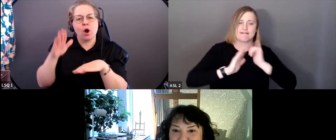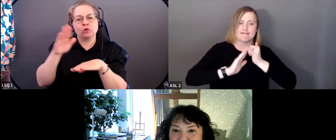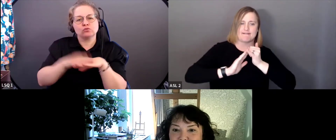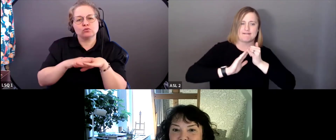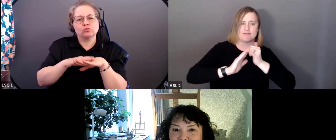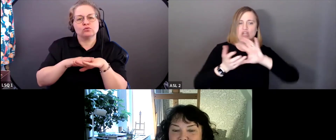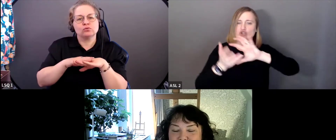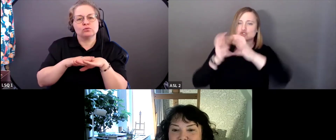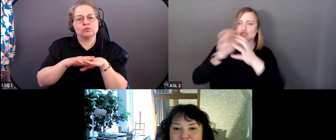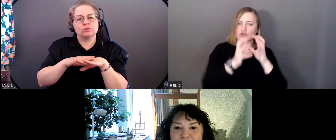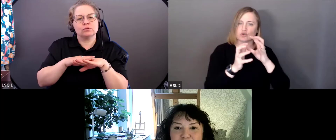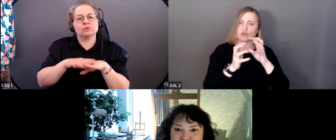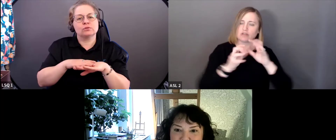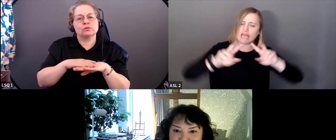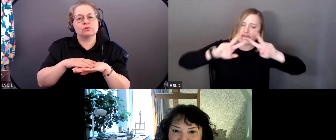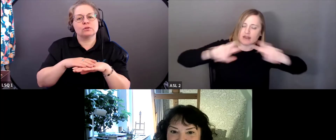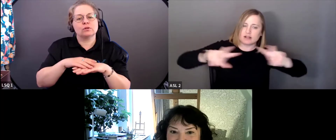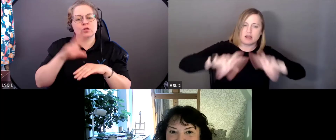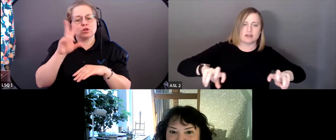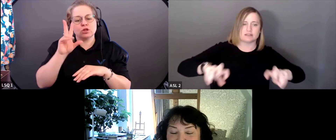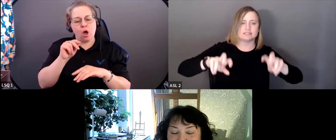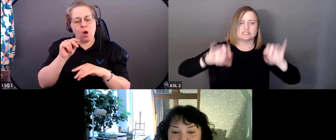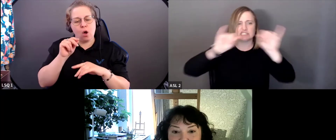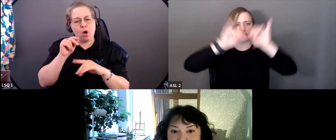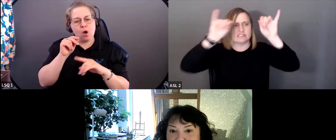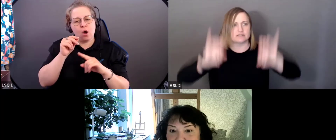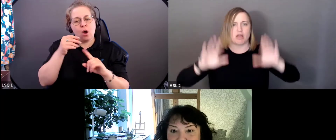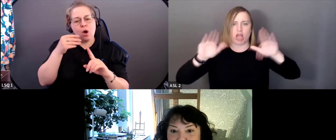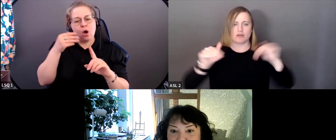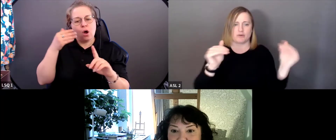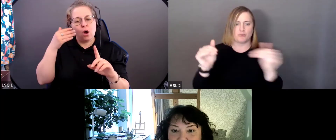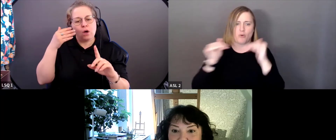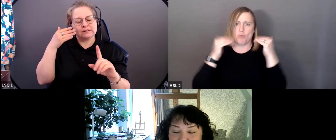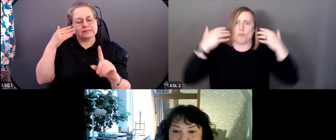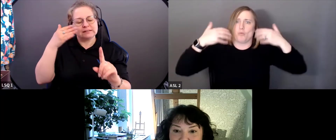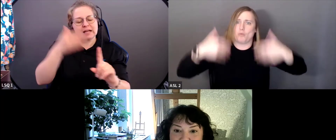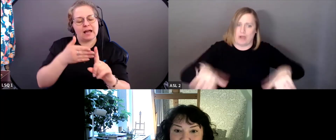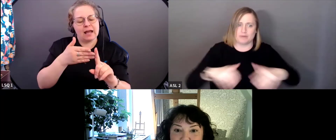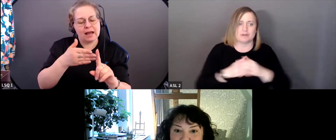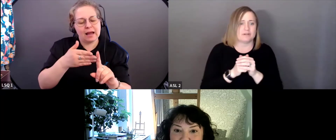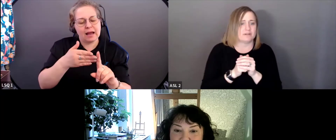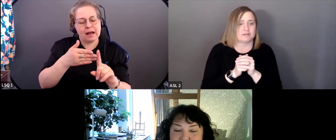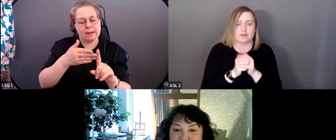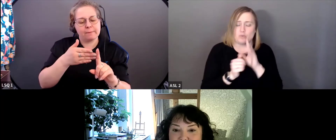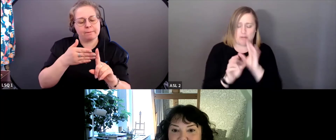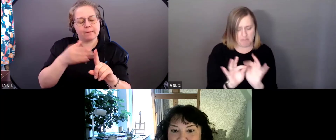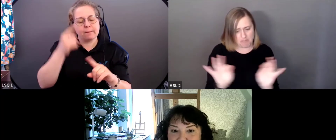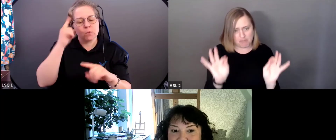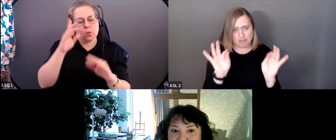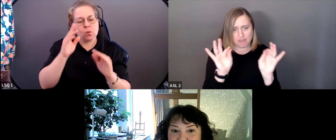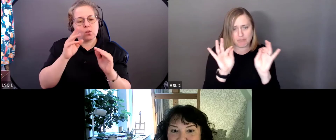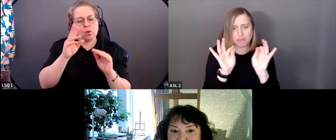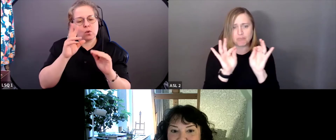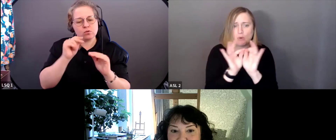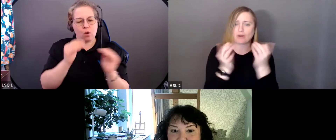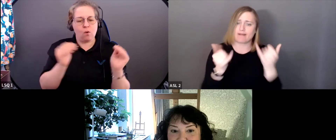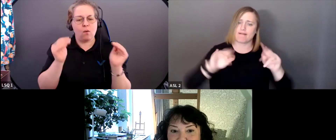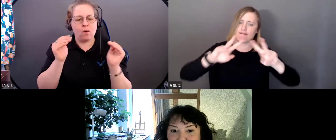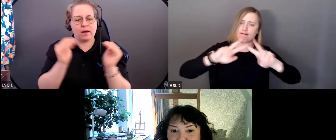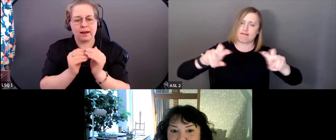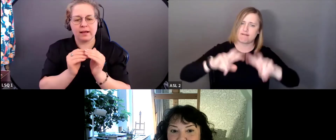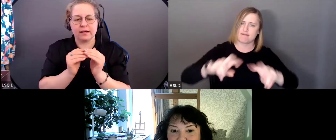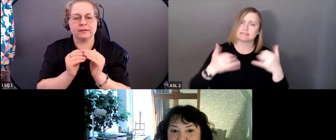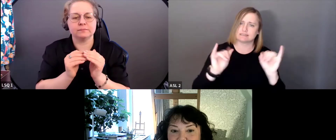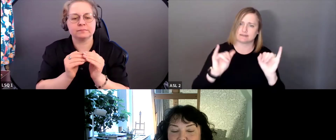utilisant une approche intersectionnelle pour analyser le système d'inégalité. C'est très important